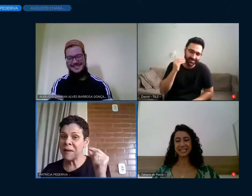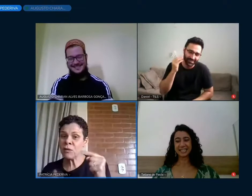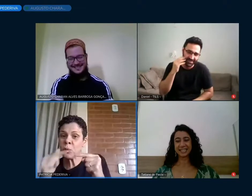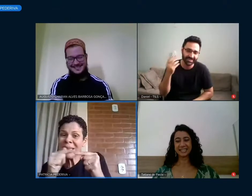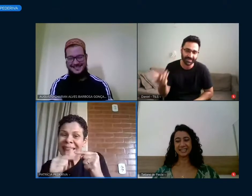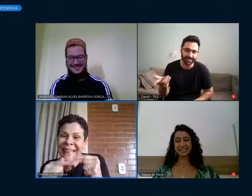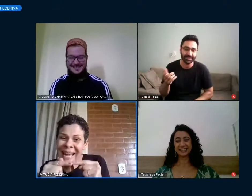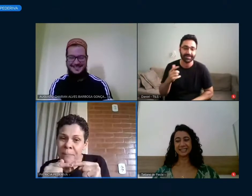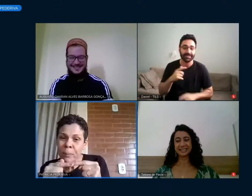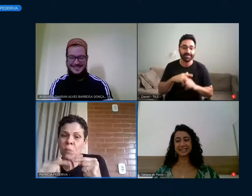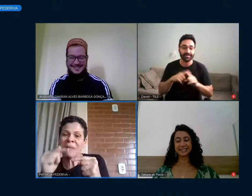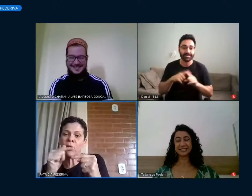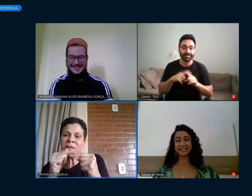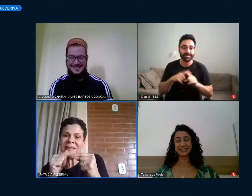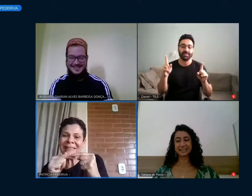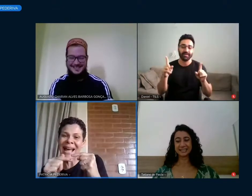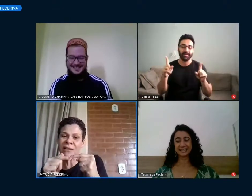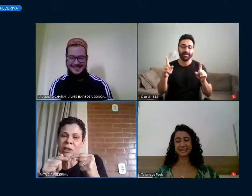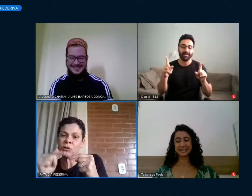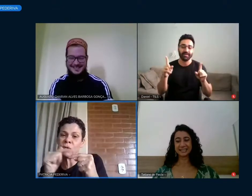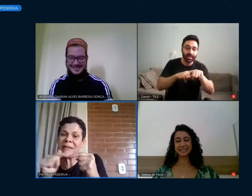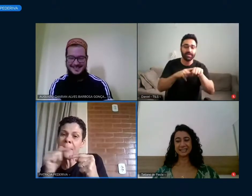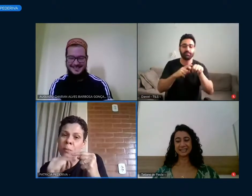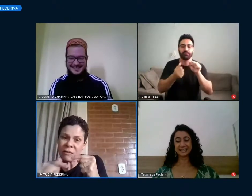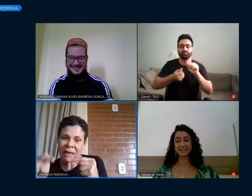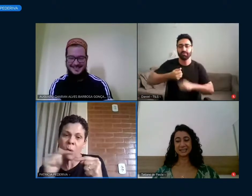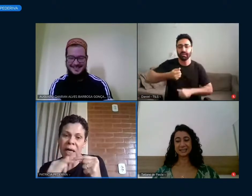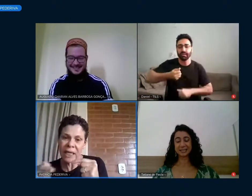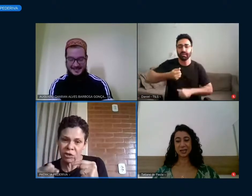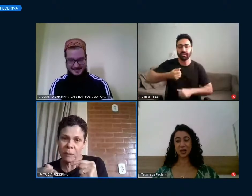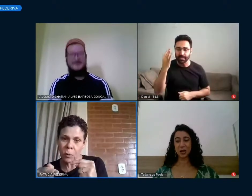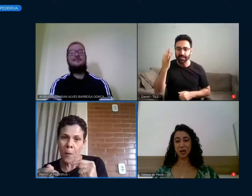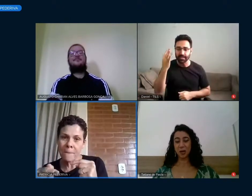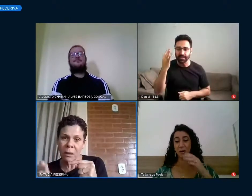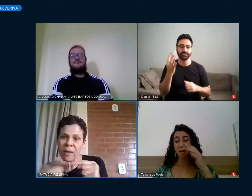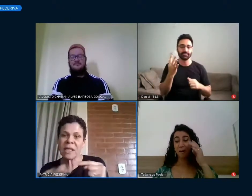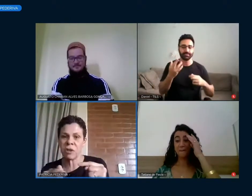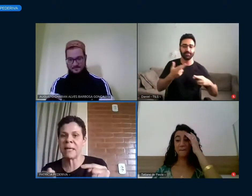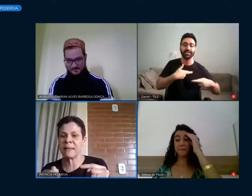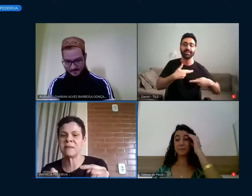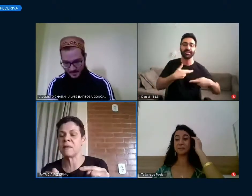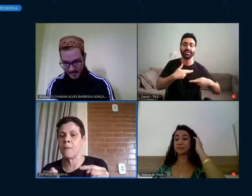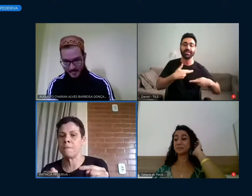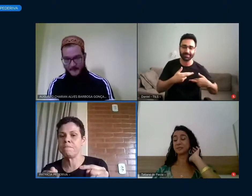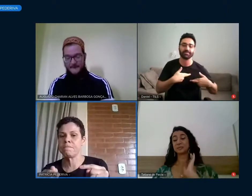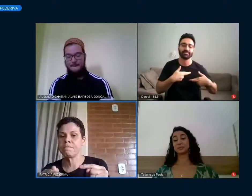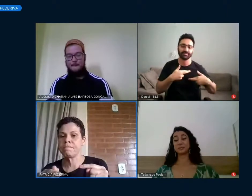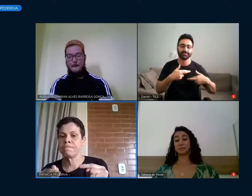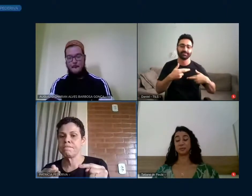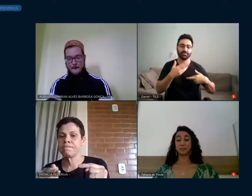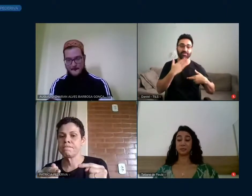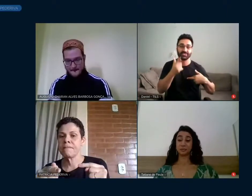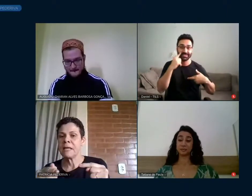mas ele fez num tempo, numa velocidade, dentro de um tempo musical rítmico, eu queria chamar a atenção.